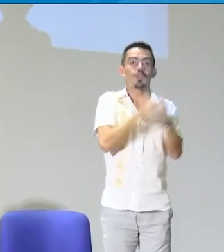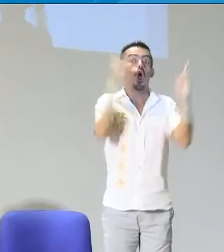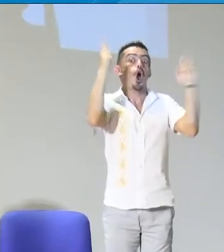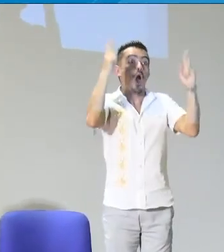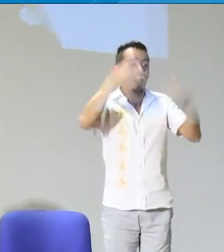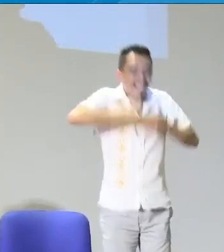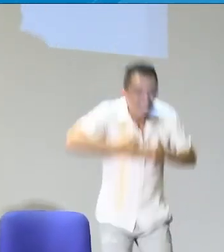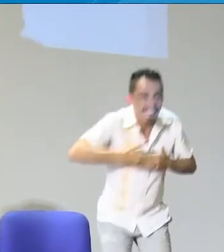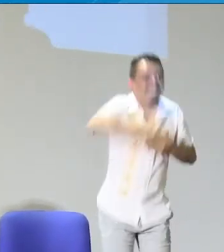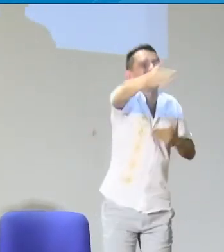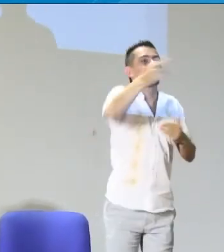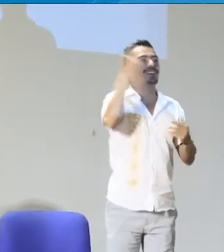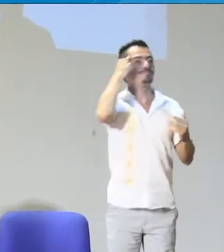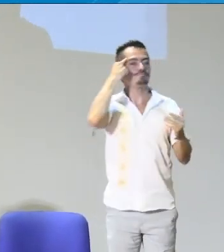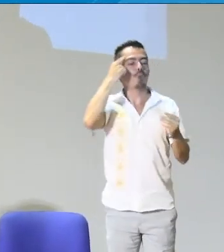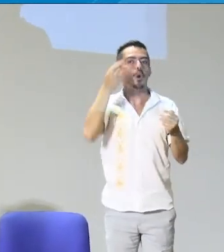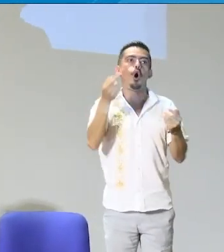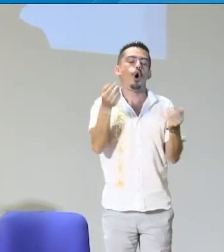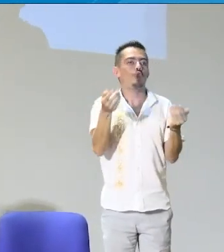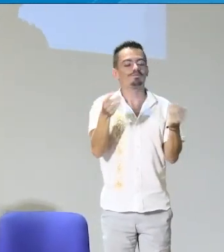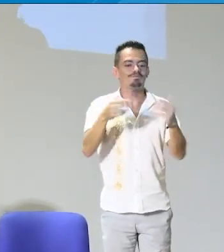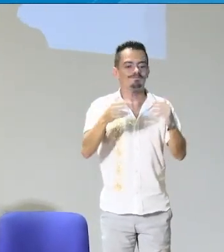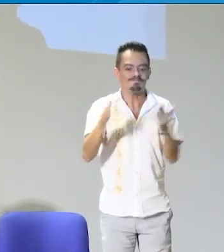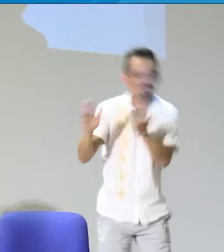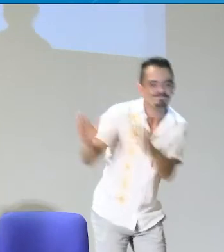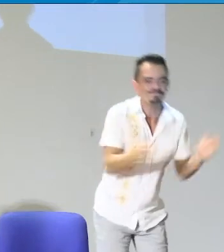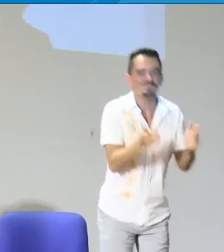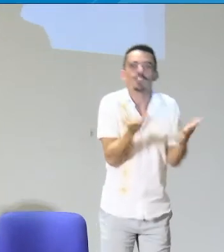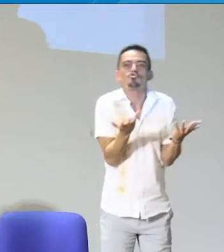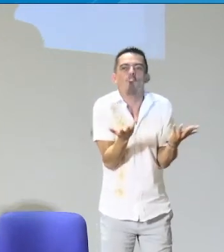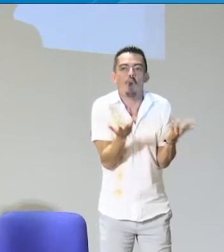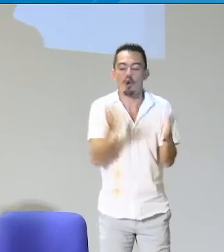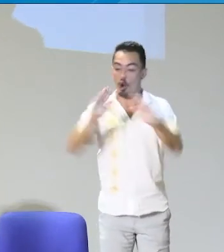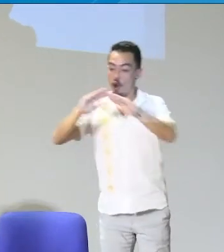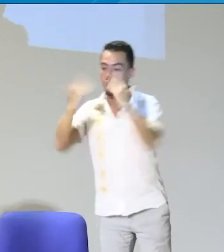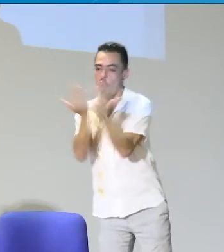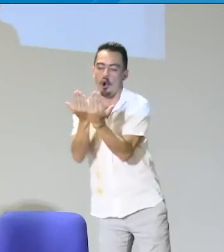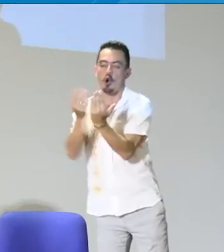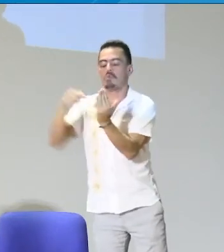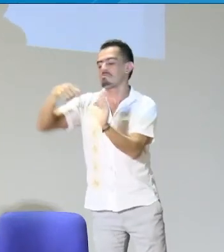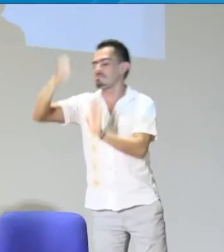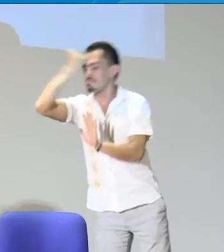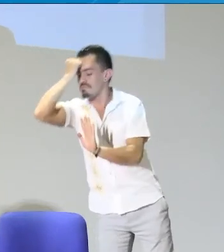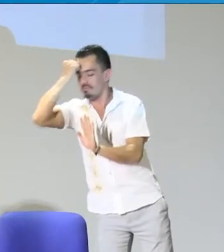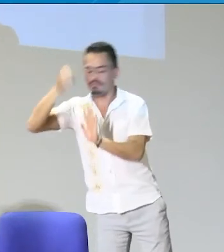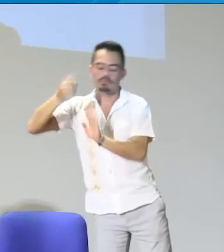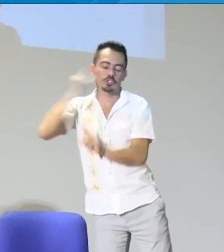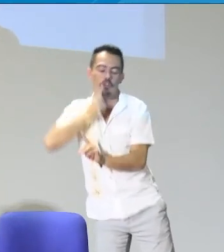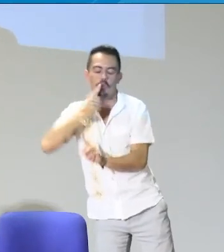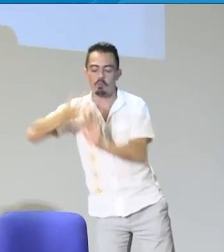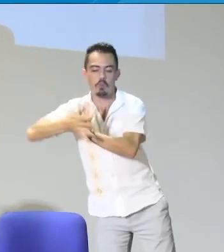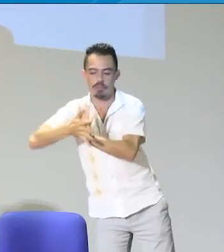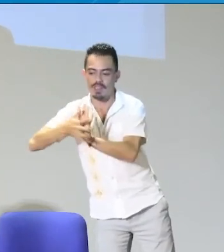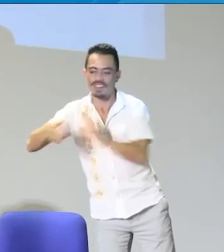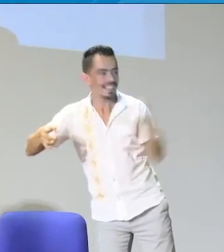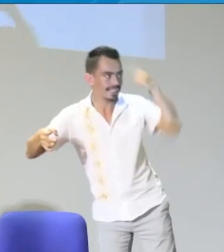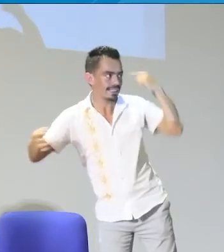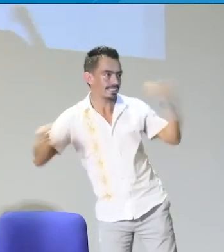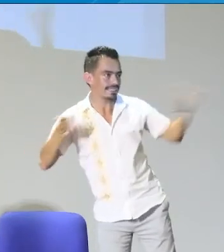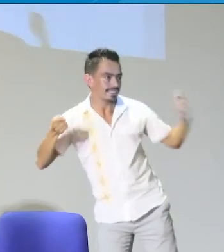importancia del tema que vamos a hablar el día de mañana sobre asociacionismo y cómo la escuela y la